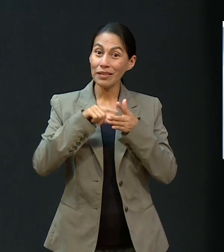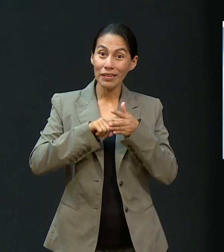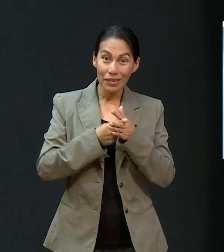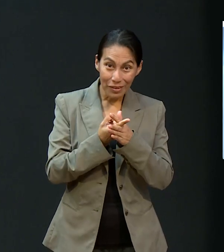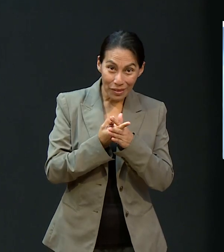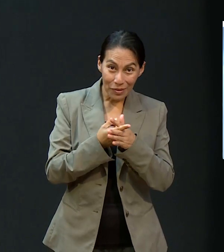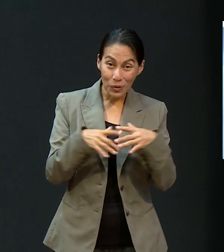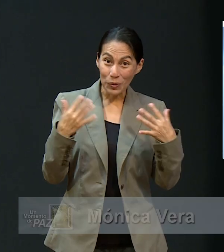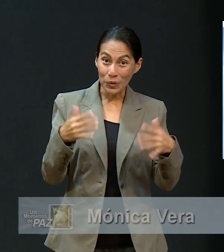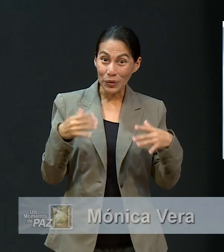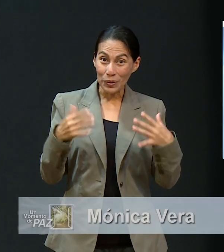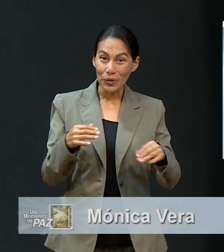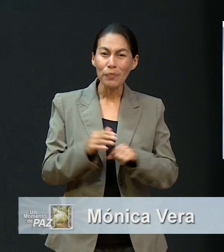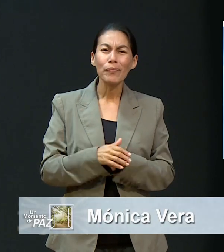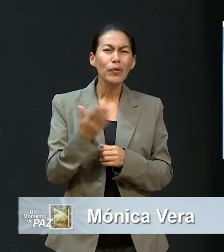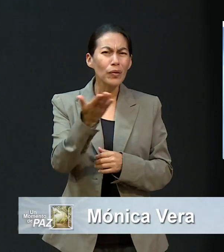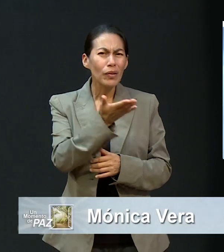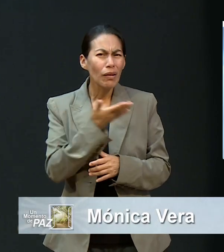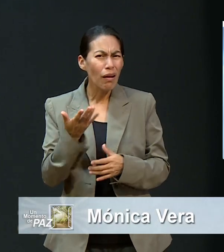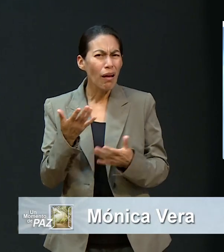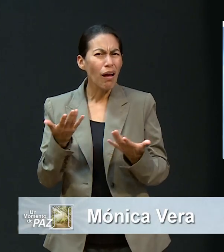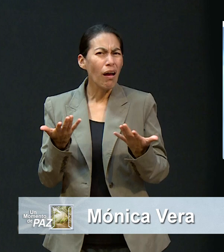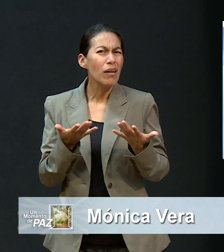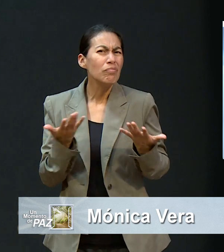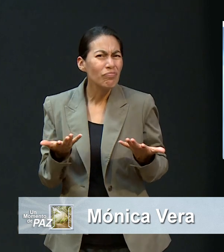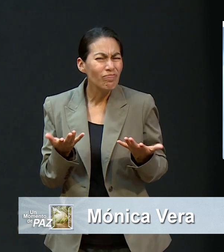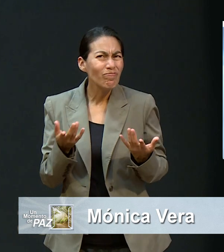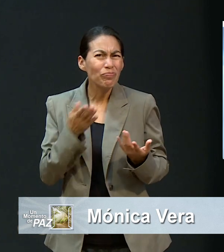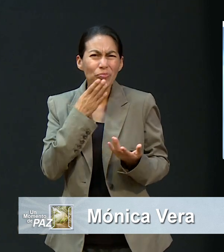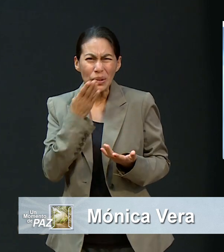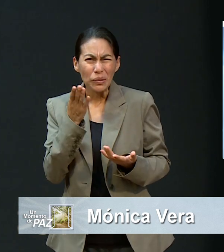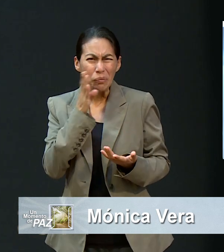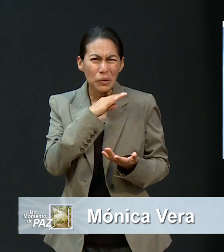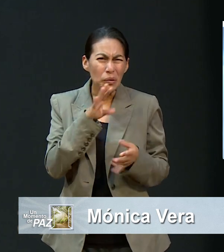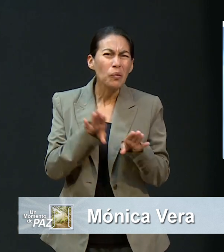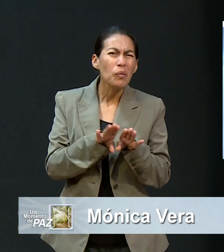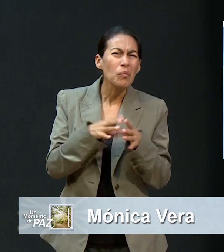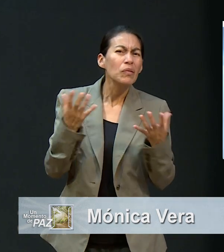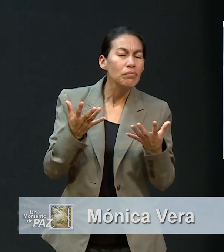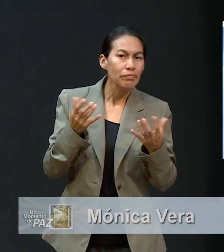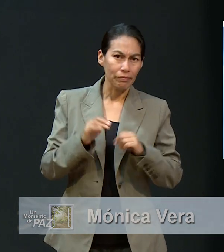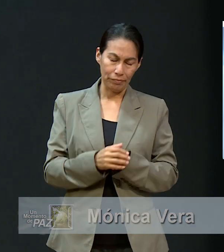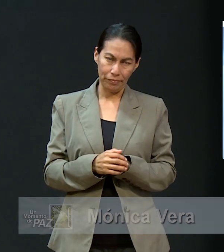¿con qué actitud vamos a tomar este año? Sugiero al menos dos.